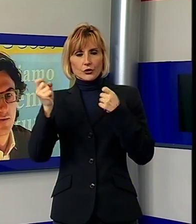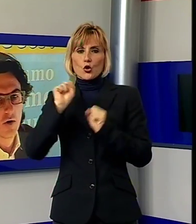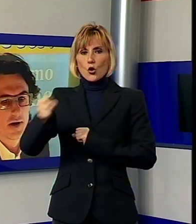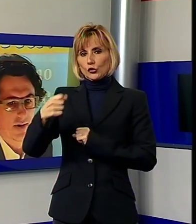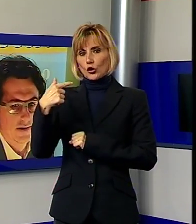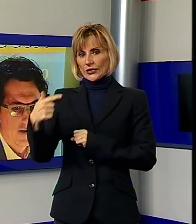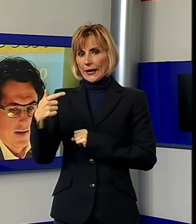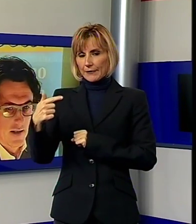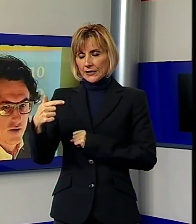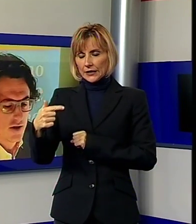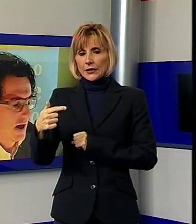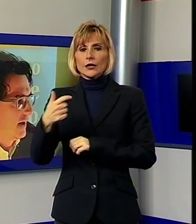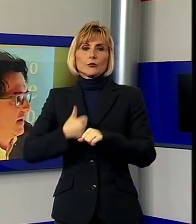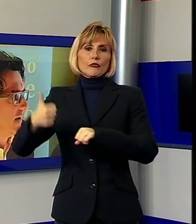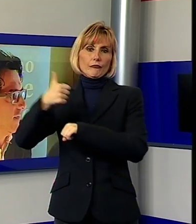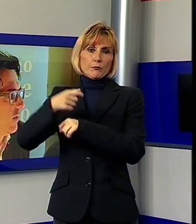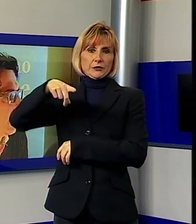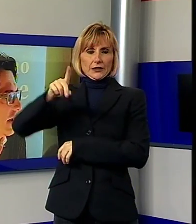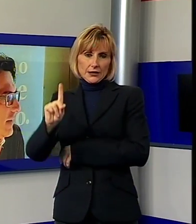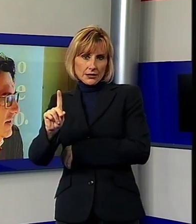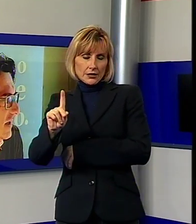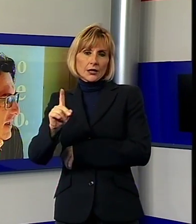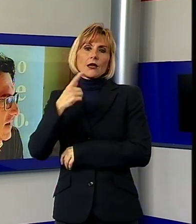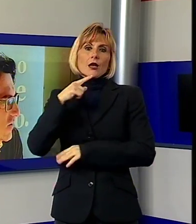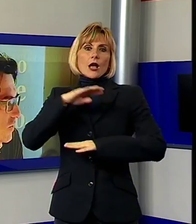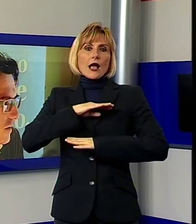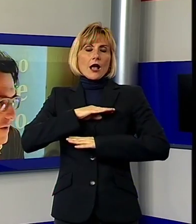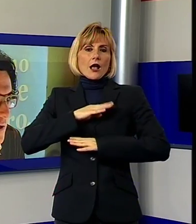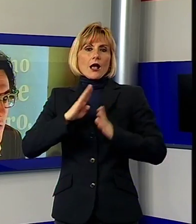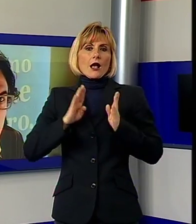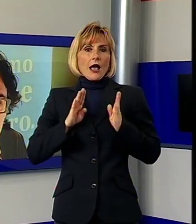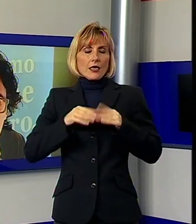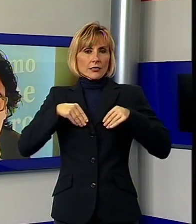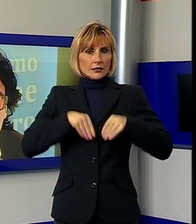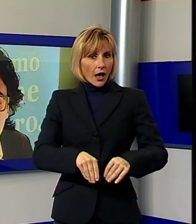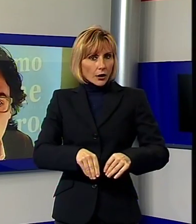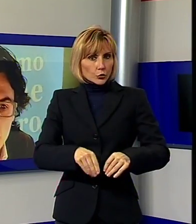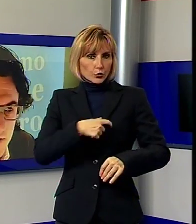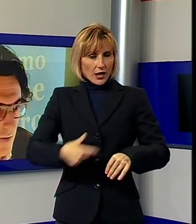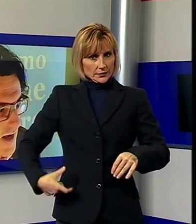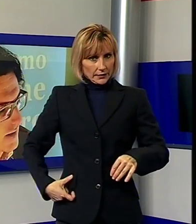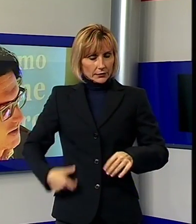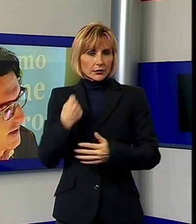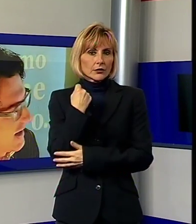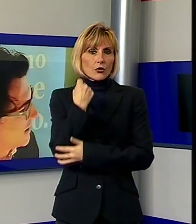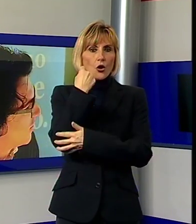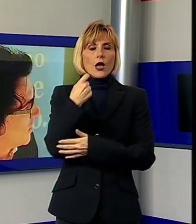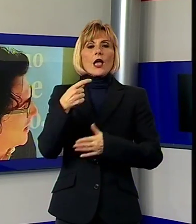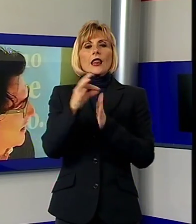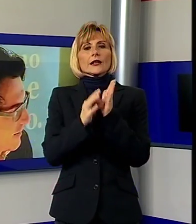ed anche con i vertici del Partito Democratico. Garzella ha annunciato la sua candidatura a sindaco con il sostegno della lista civica Lucca